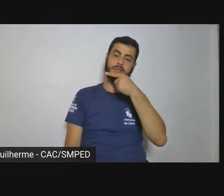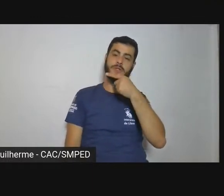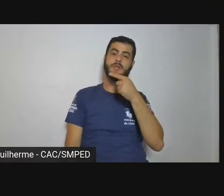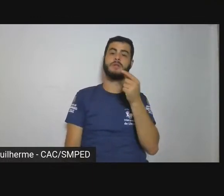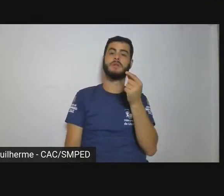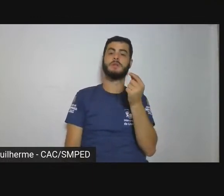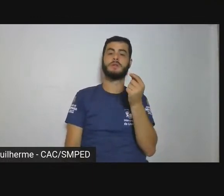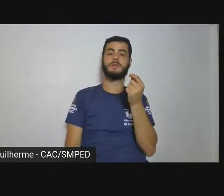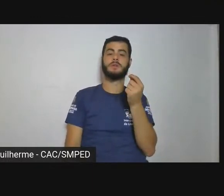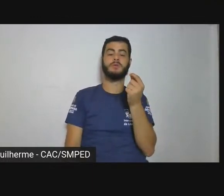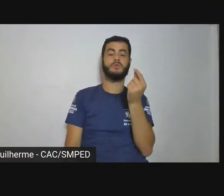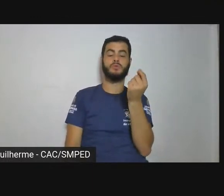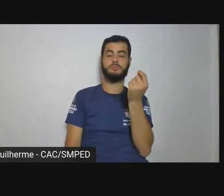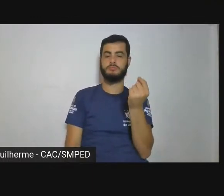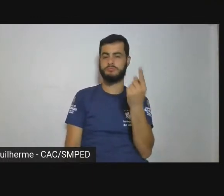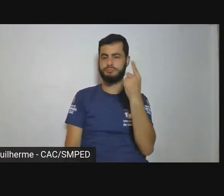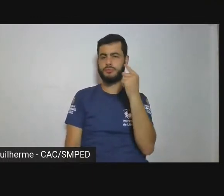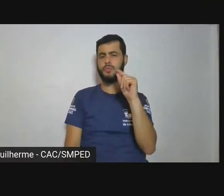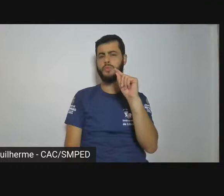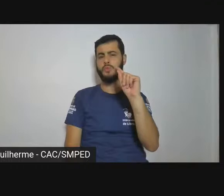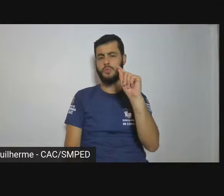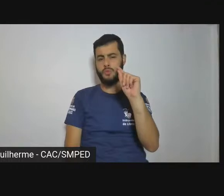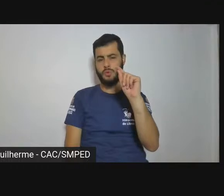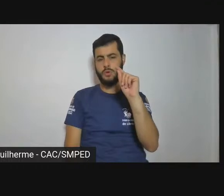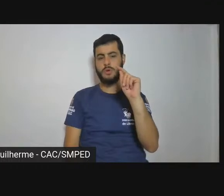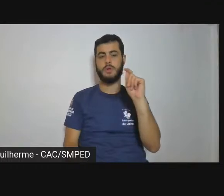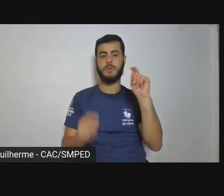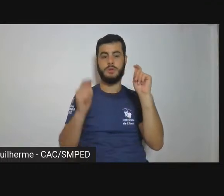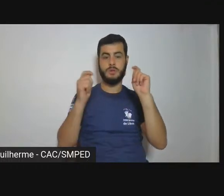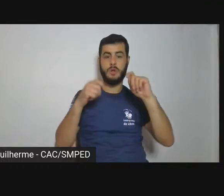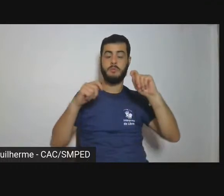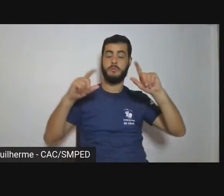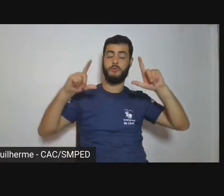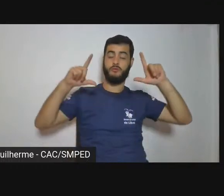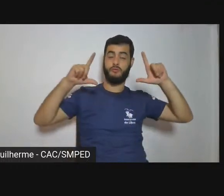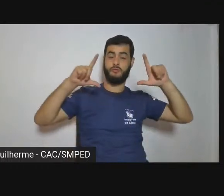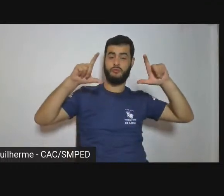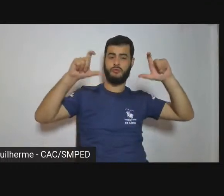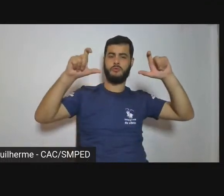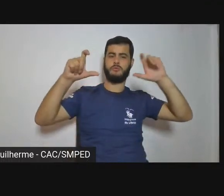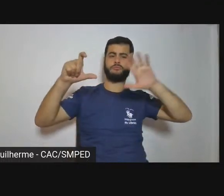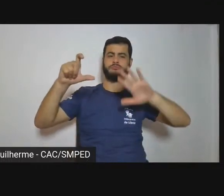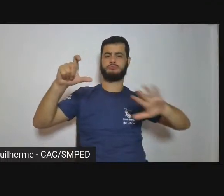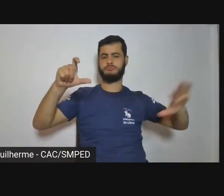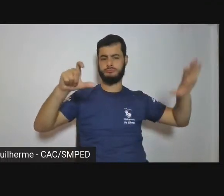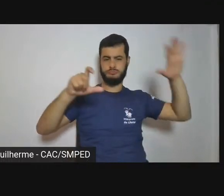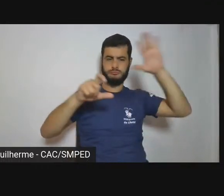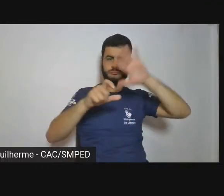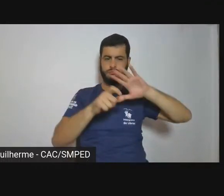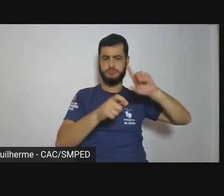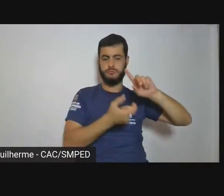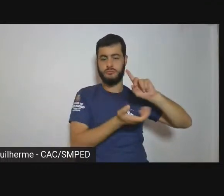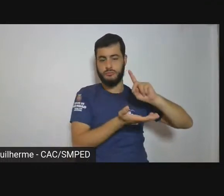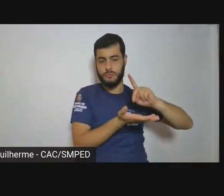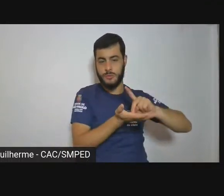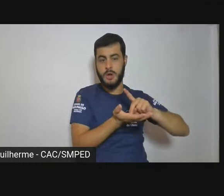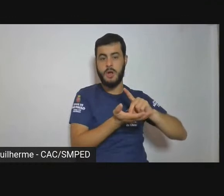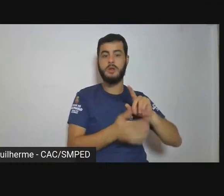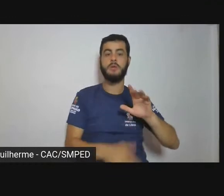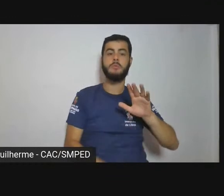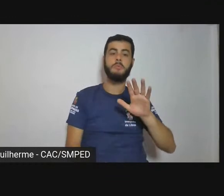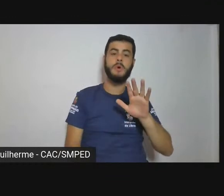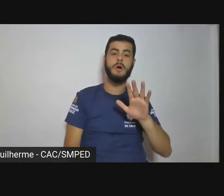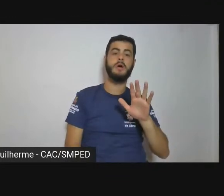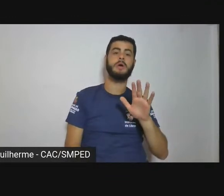fotográfica precisamente com umas articulações de trabalho pós